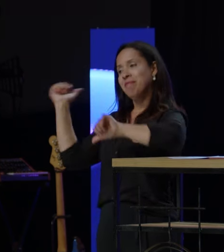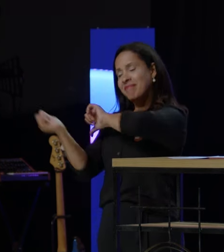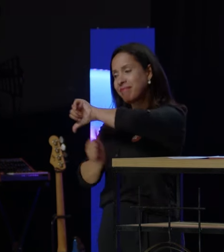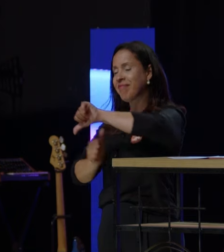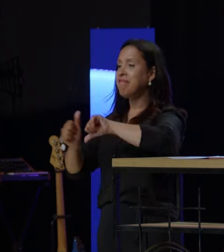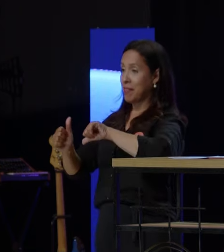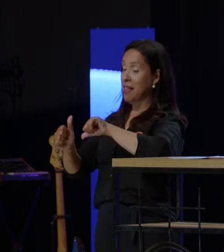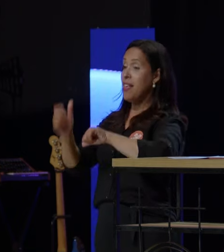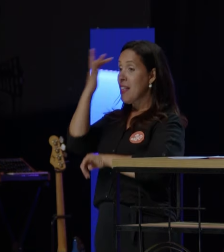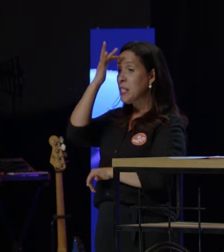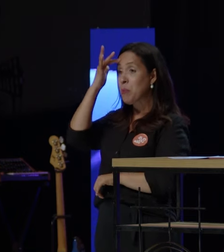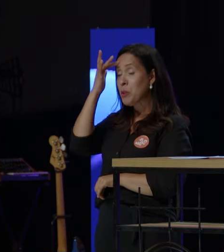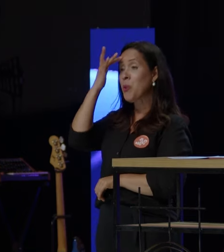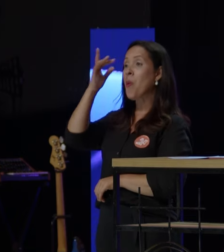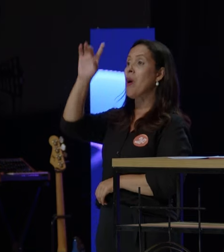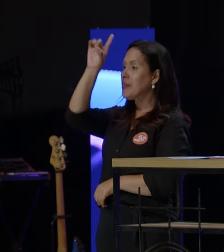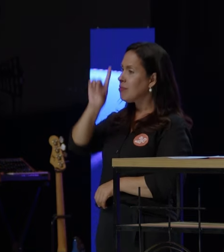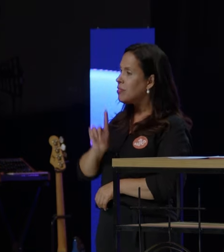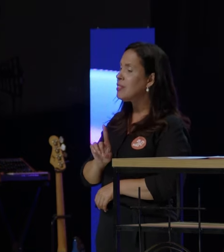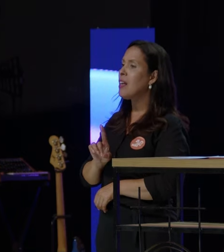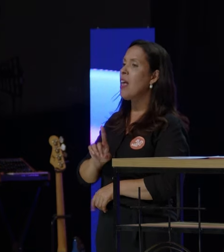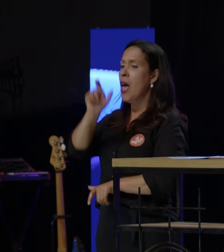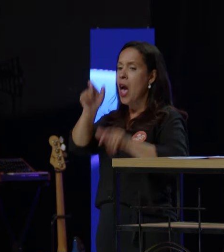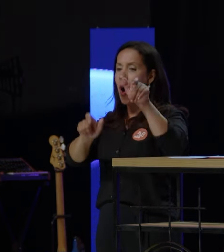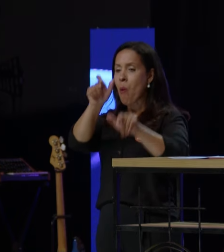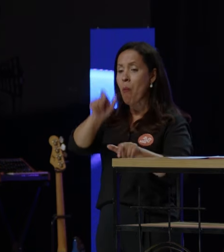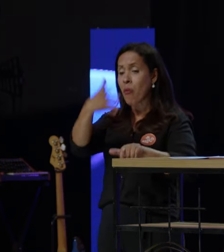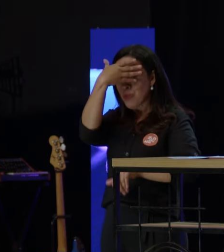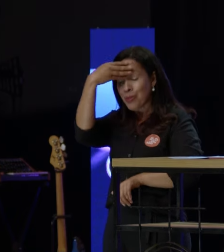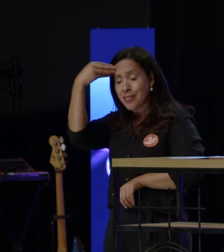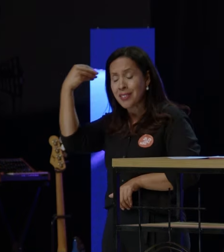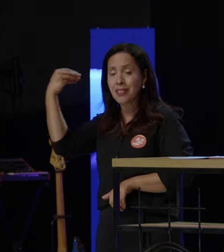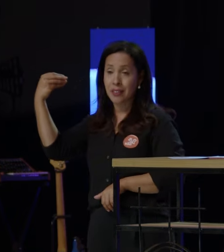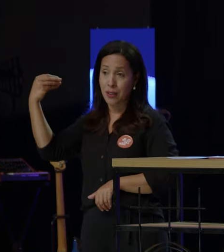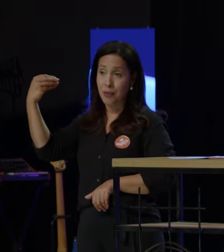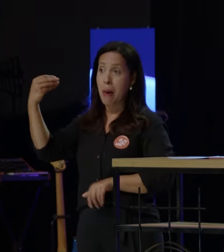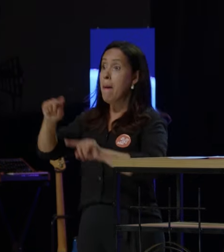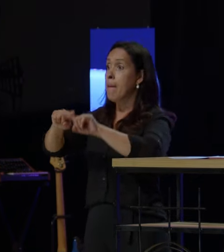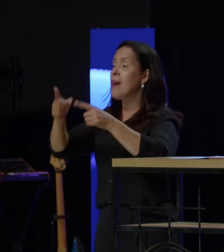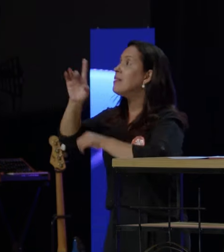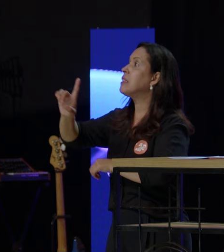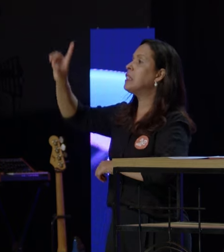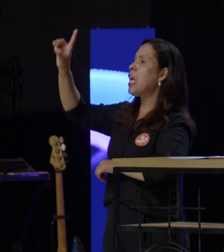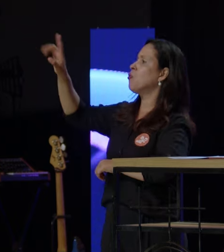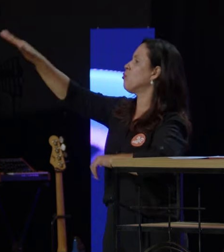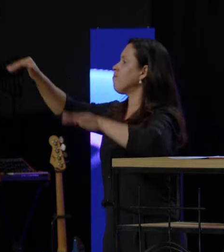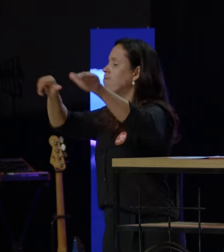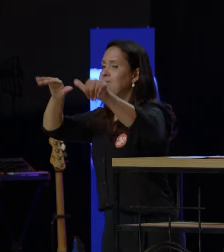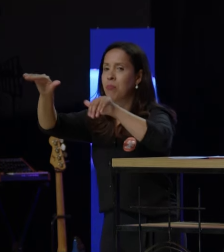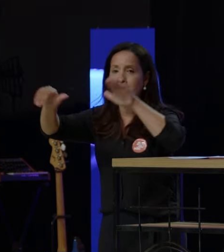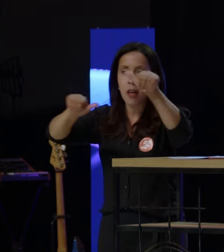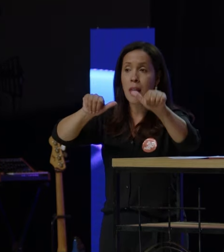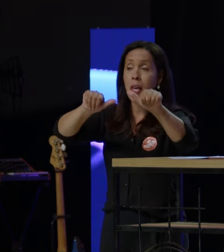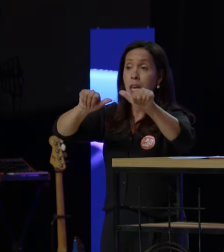especiais, queridos, são o povo menos alcançado da terra. O Senhor nos chama. Ele nos diz que inclusão é um grande